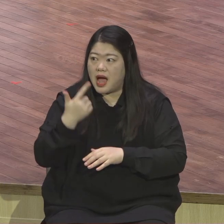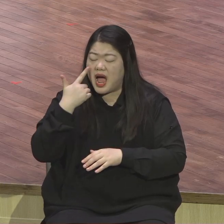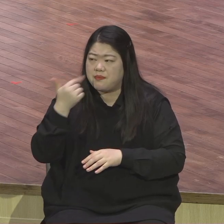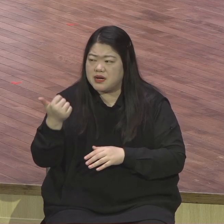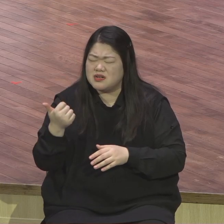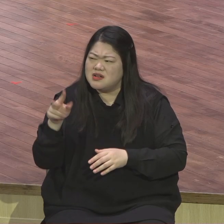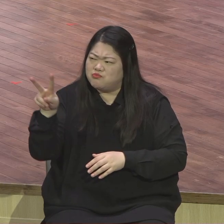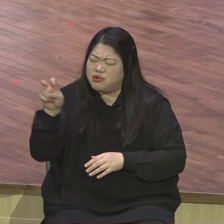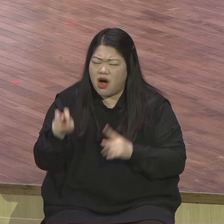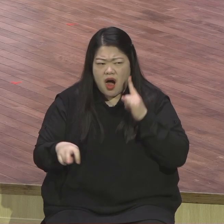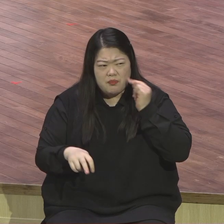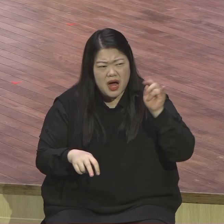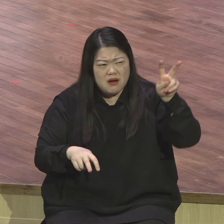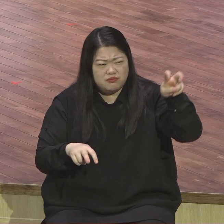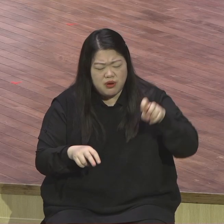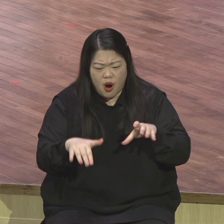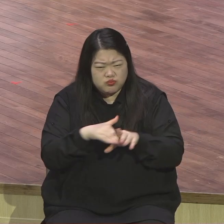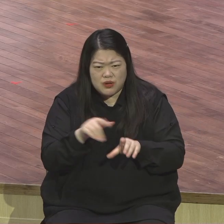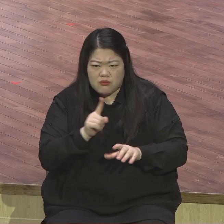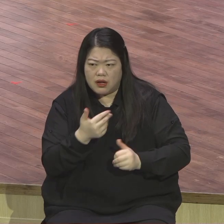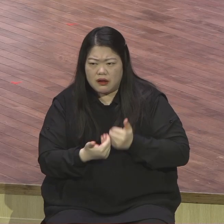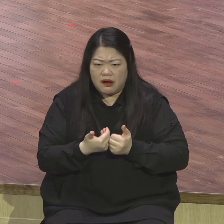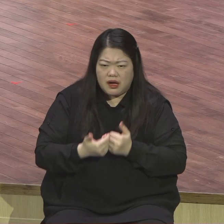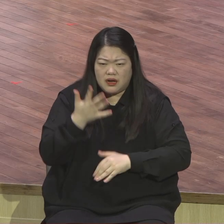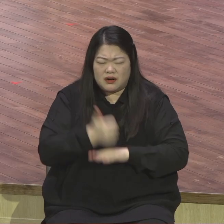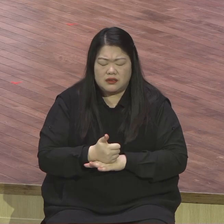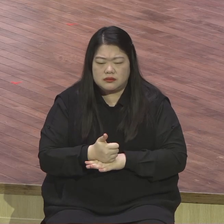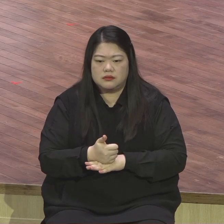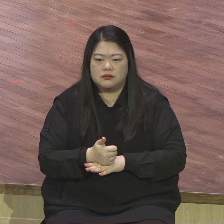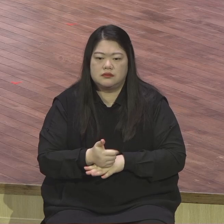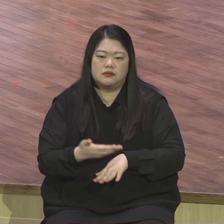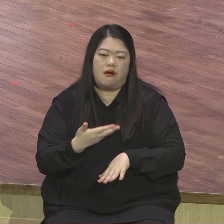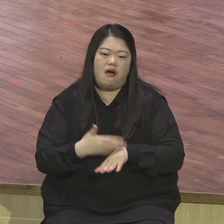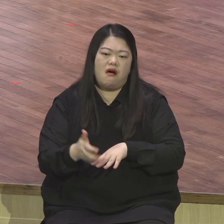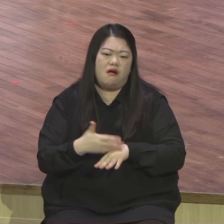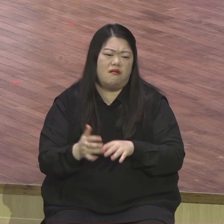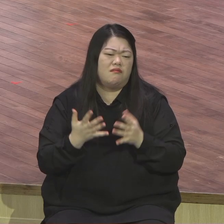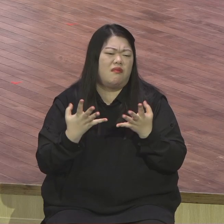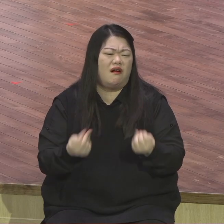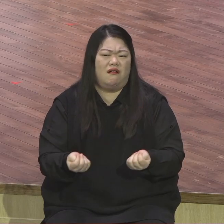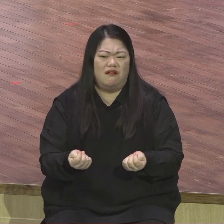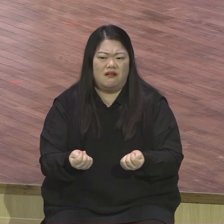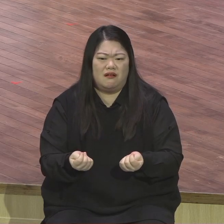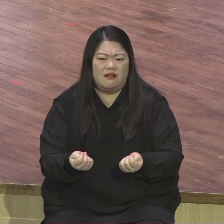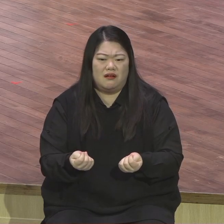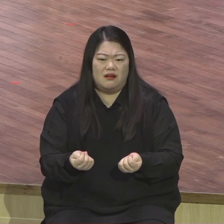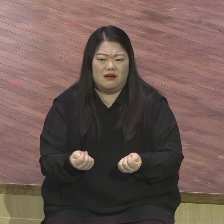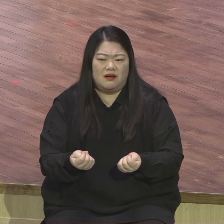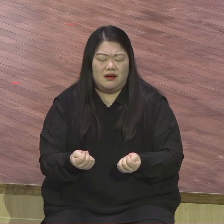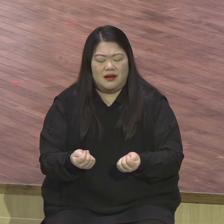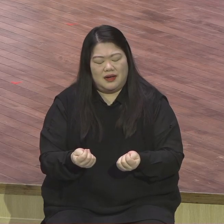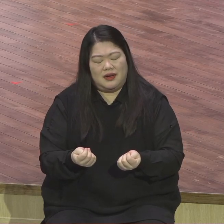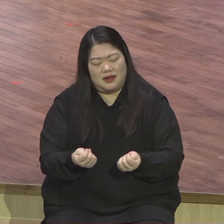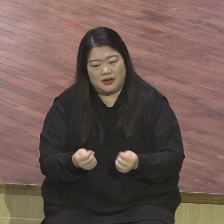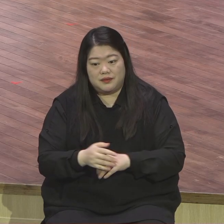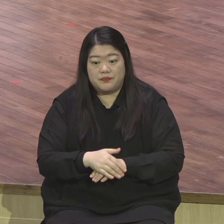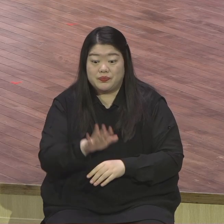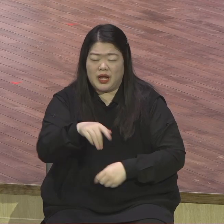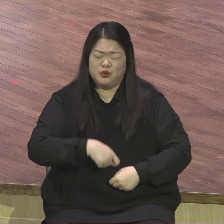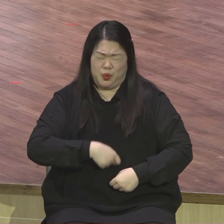삶에서 여러 가지 문제가 많이 오게 돼 있어요. 한국 사람끼리 결혼해서 살아도 문제